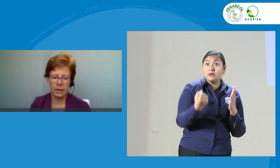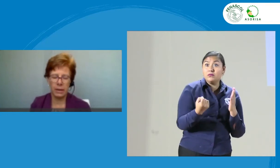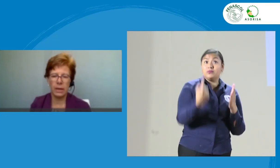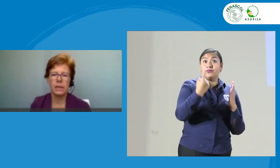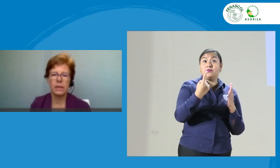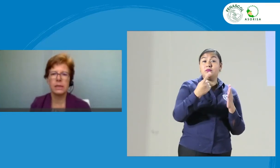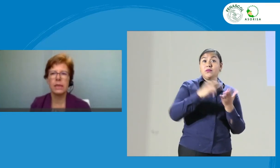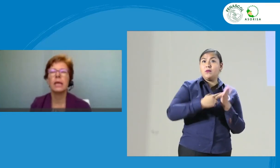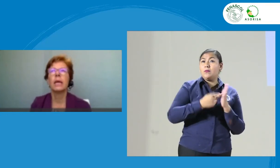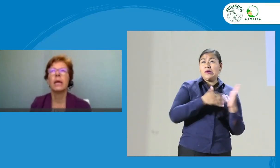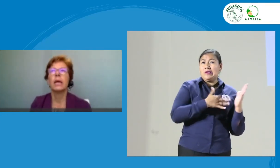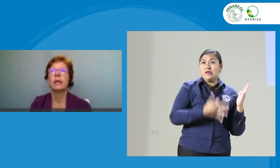éticamente, ¿sí?